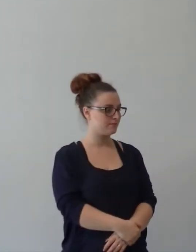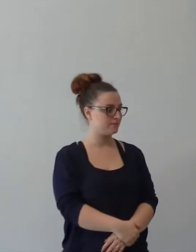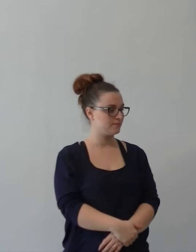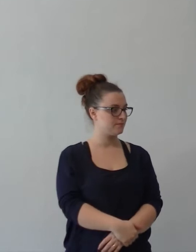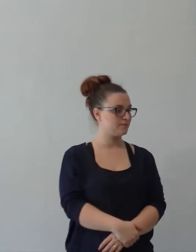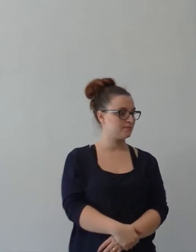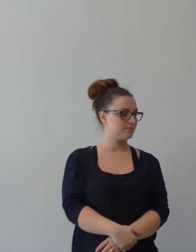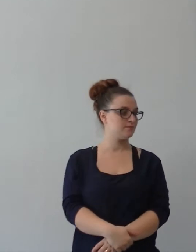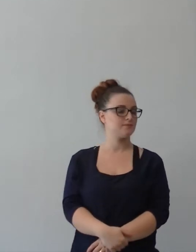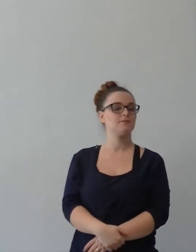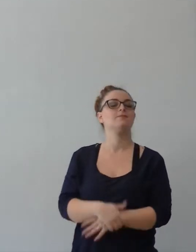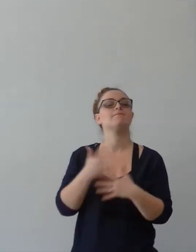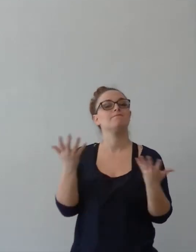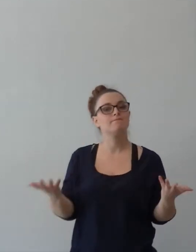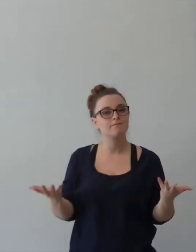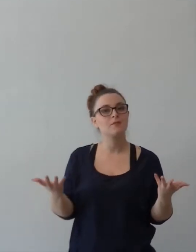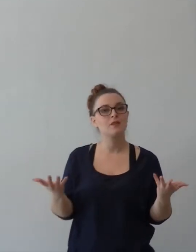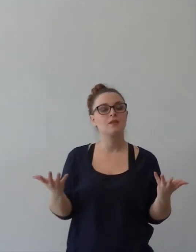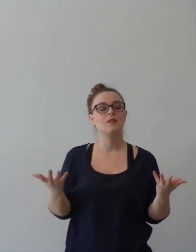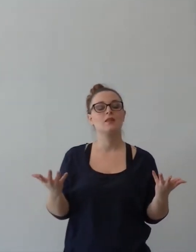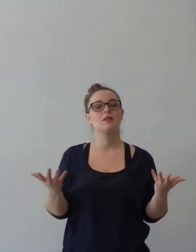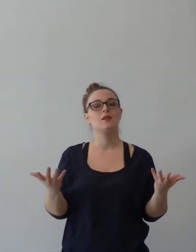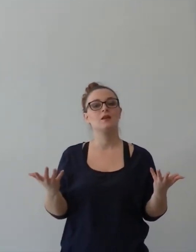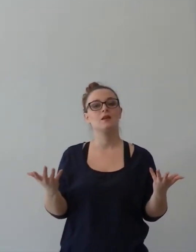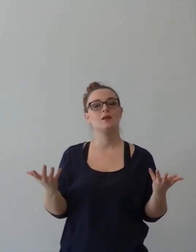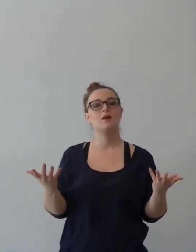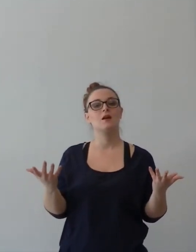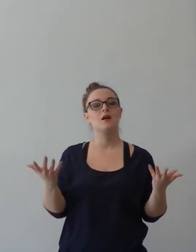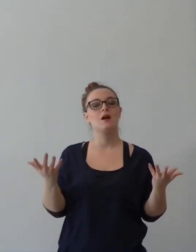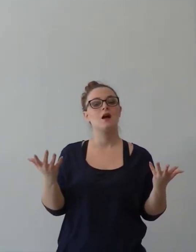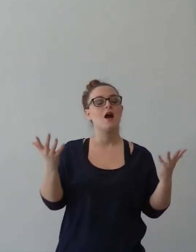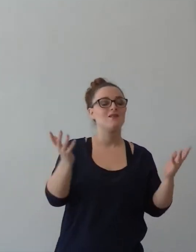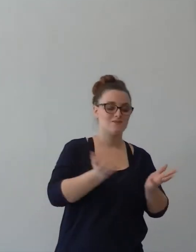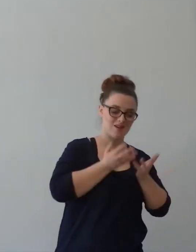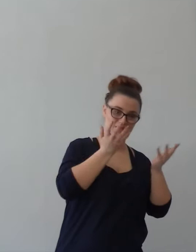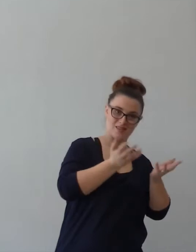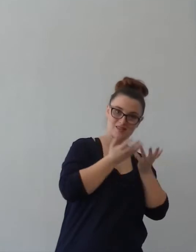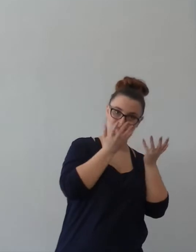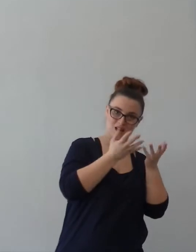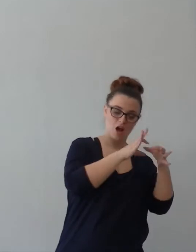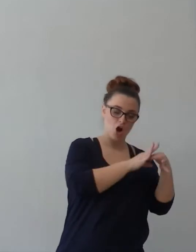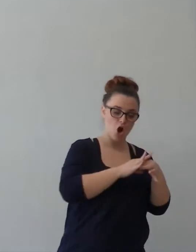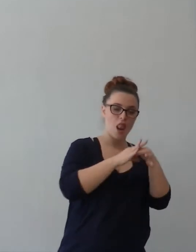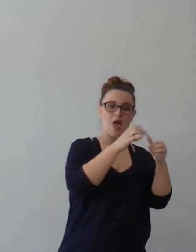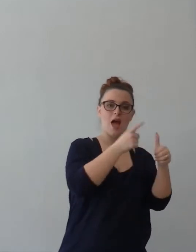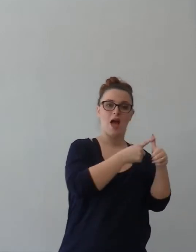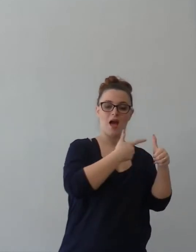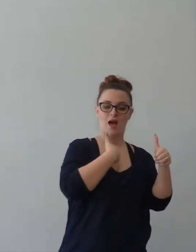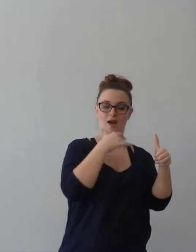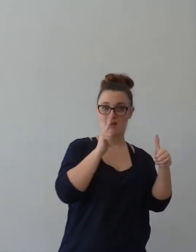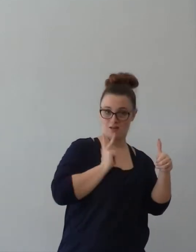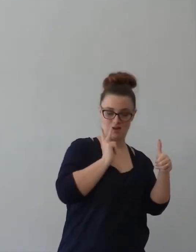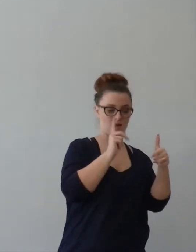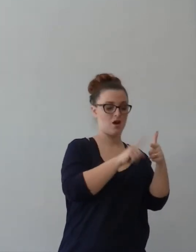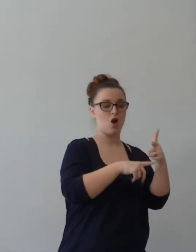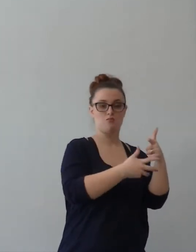La felicità è legata a quello che ho. Sono ricco, sono povero, ho la